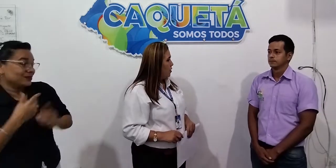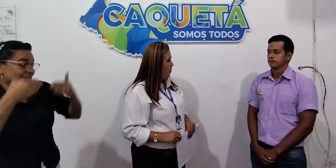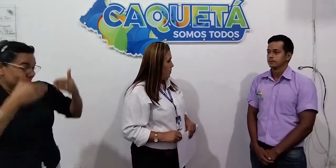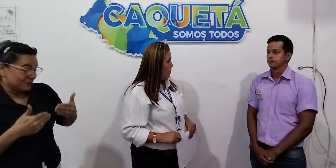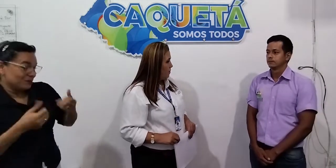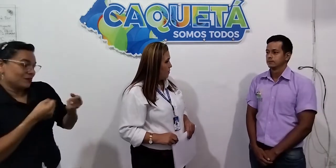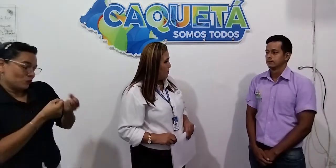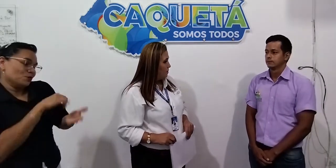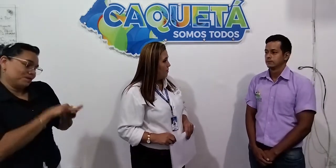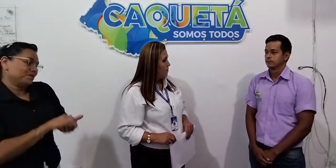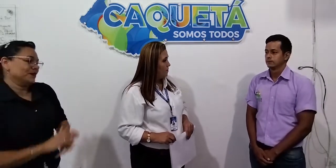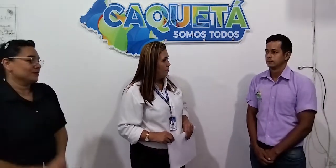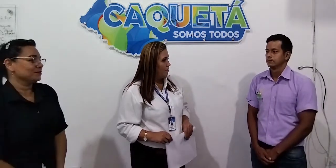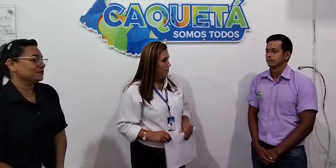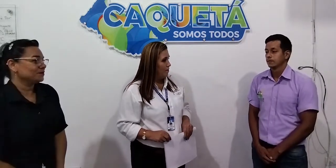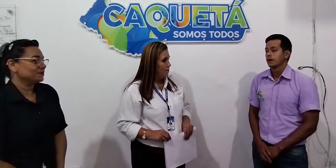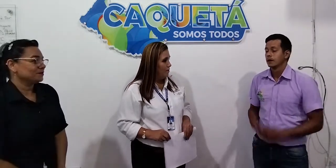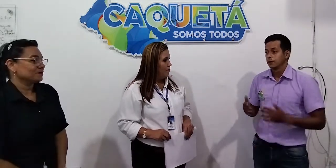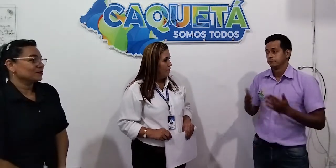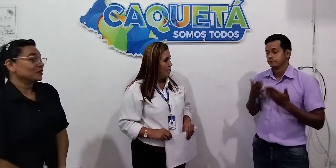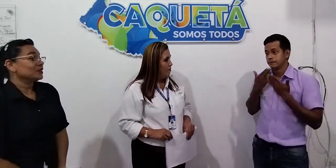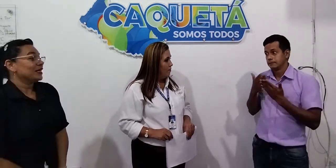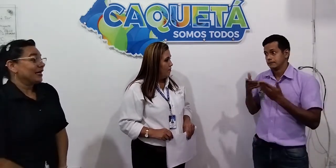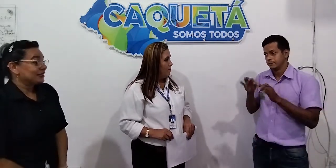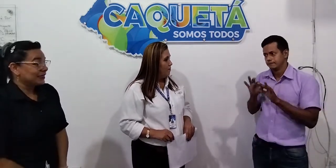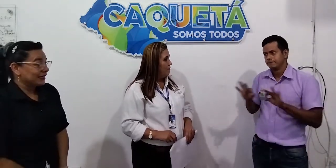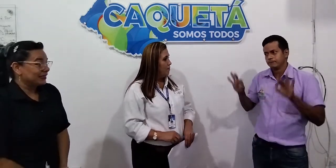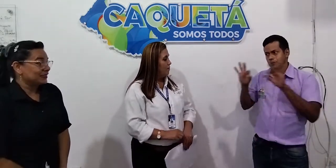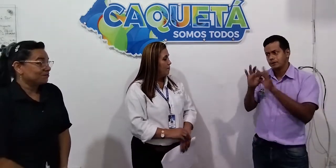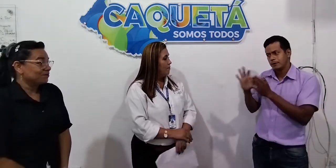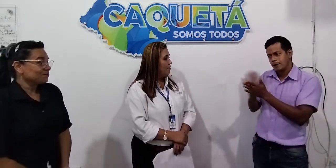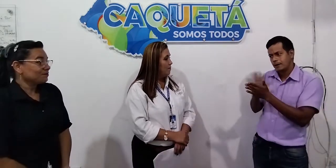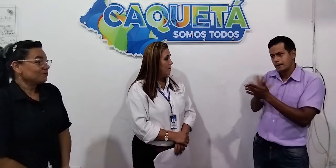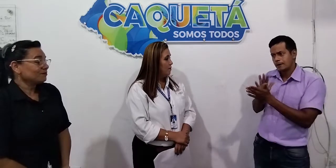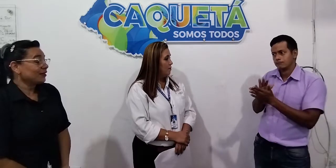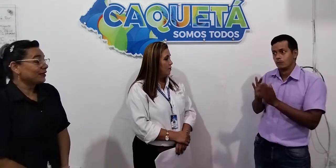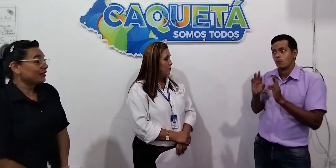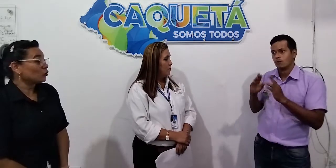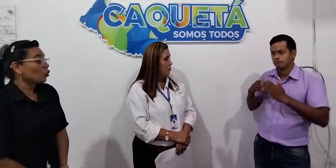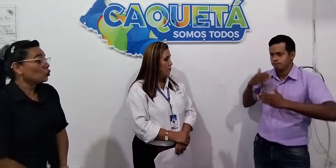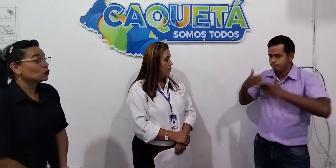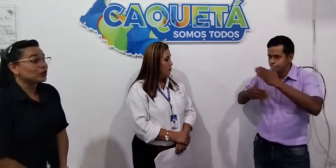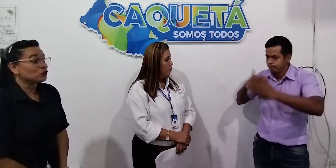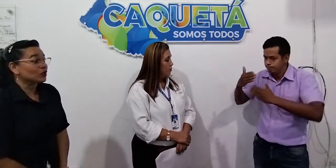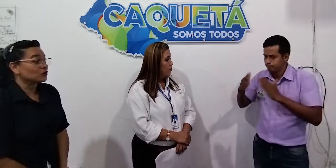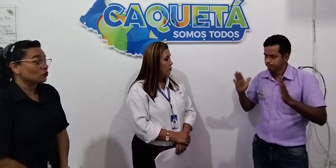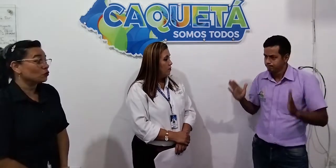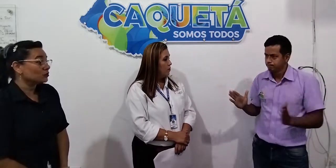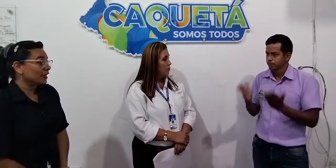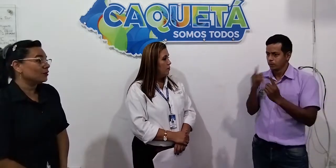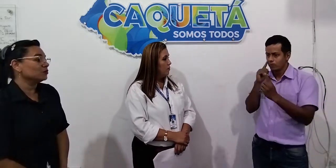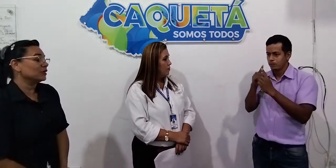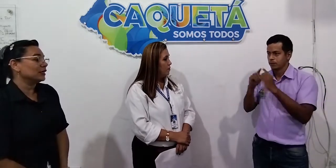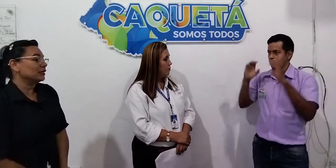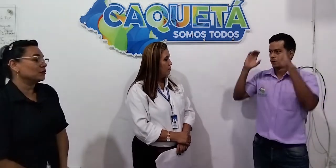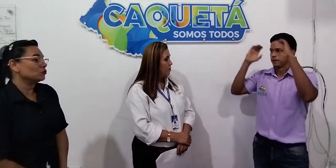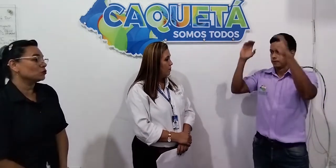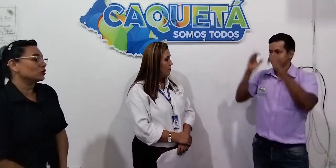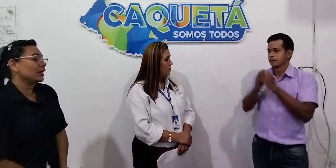discapacidad. Excelente. De verdad que todos los que nos has contado nos da